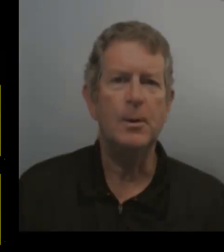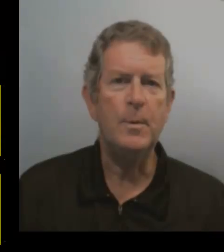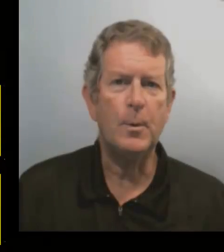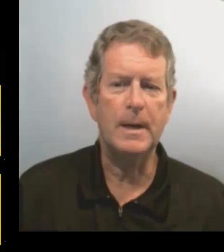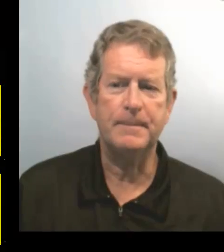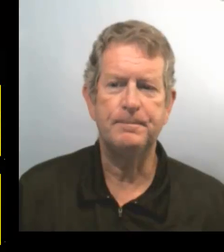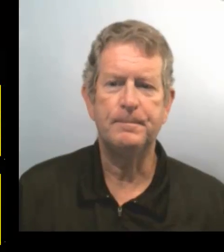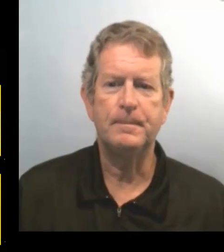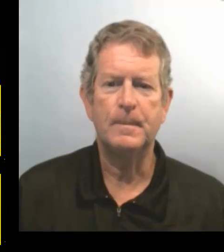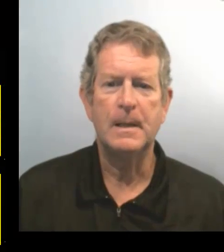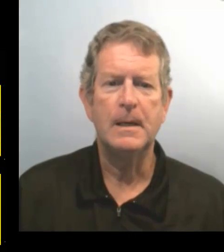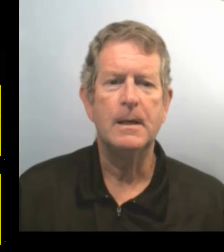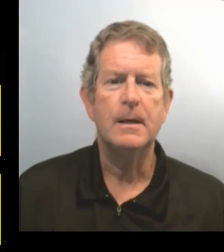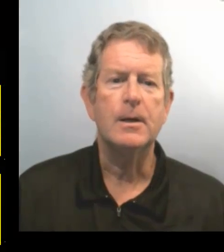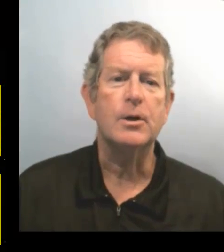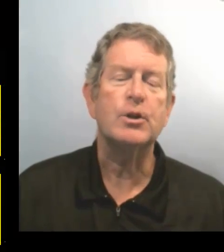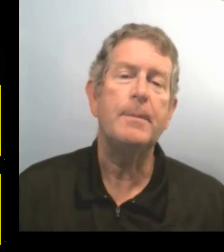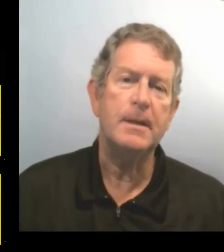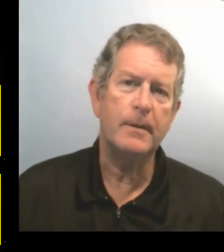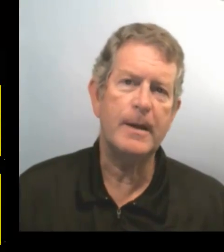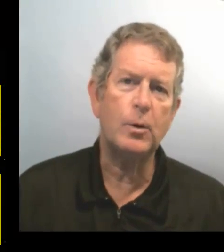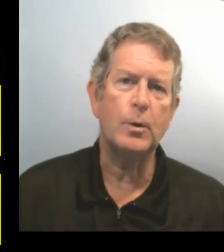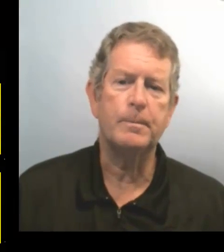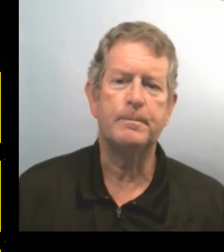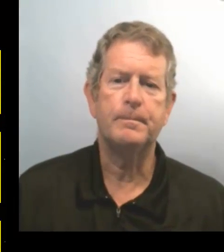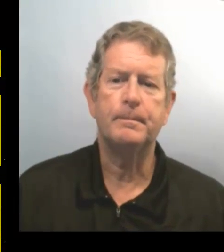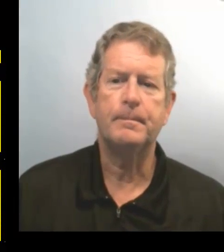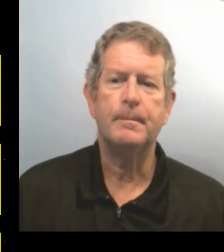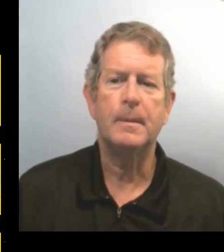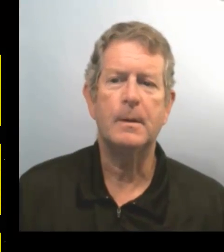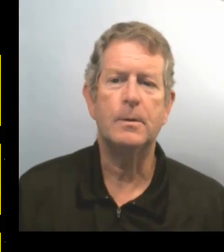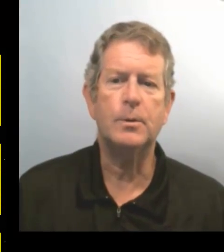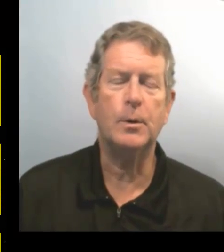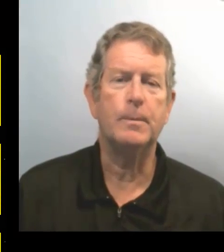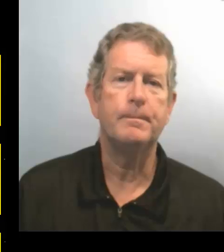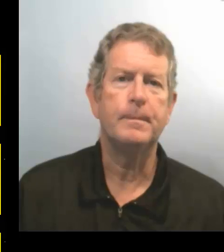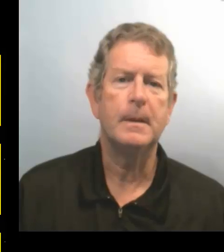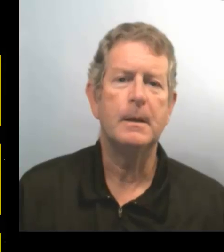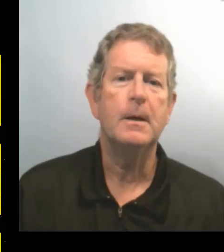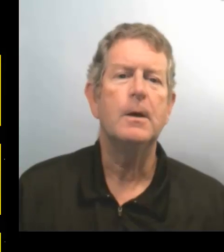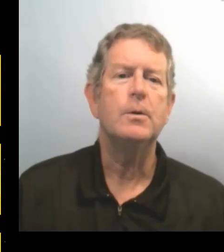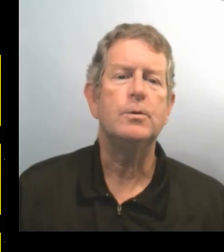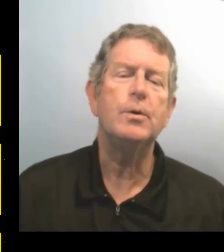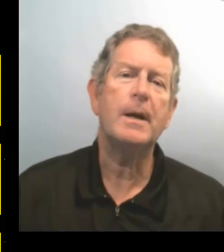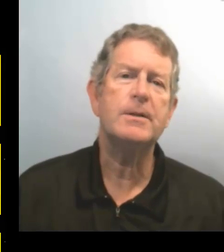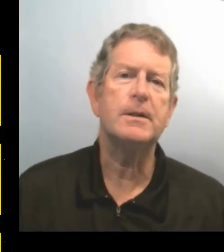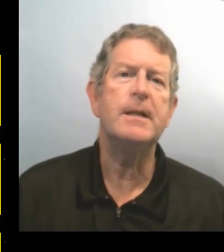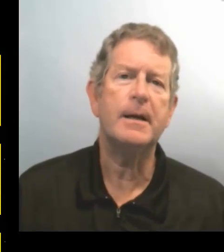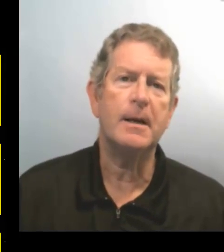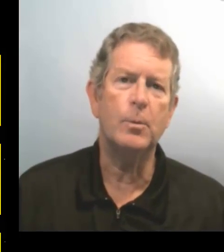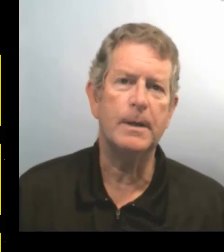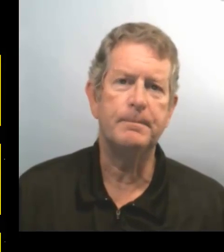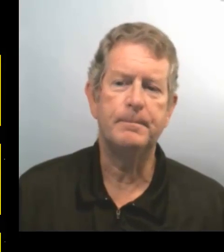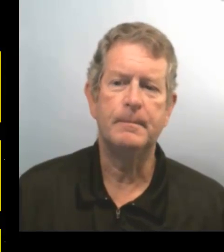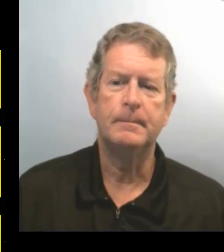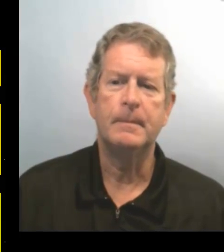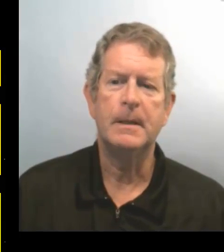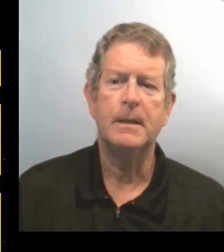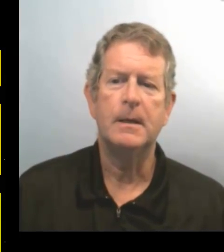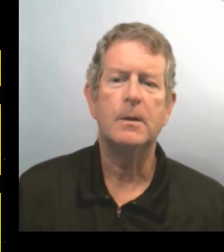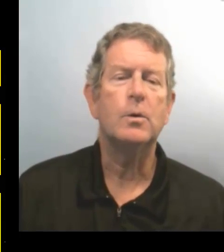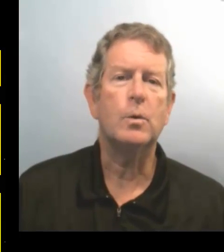Numéro 1. J'habite avec eux. 2. Tu restes derrière moi.